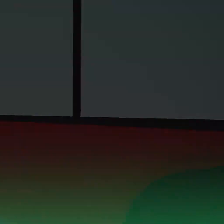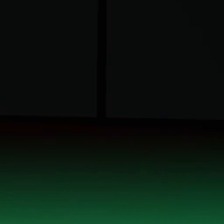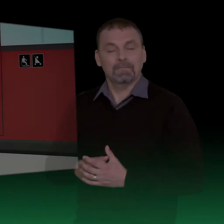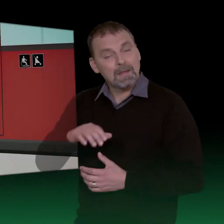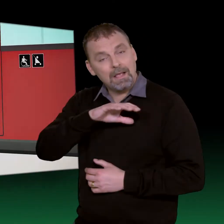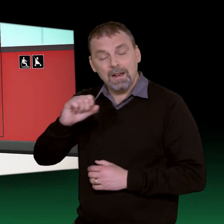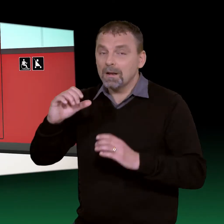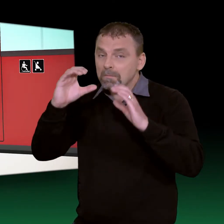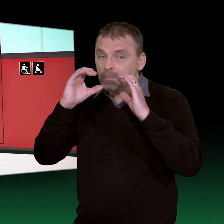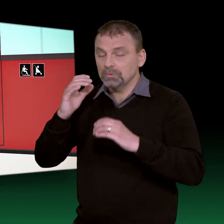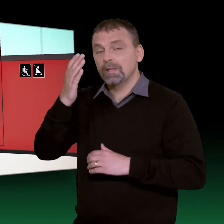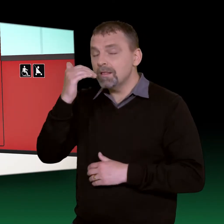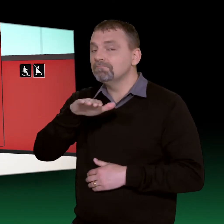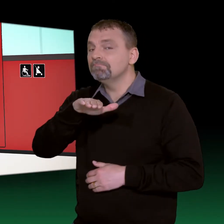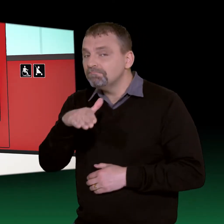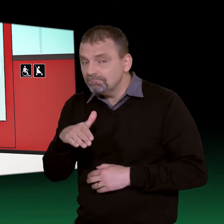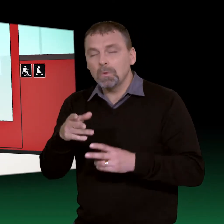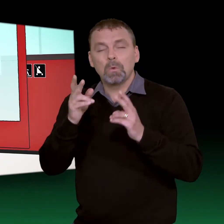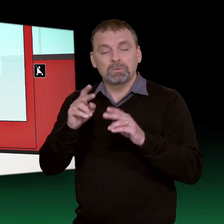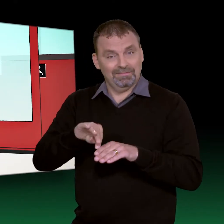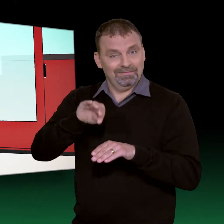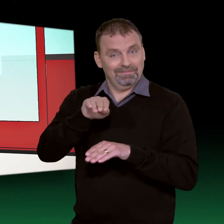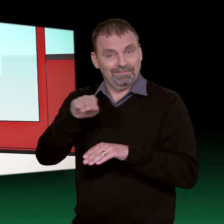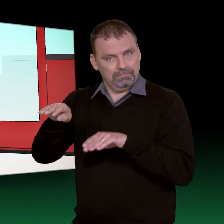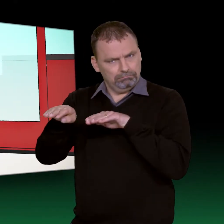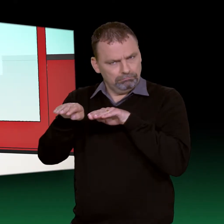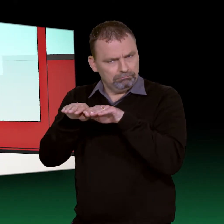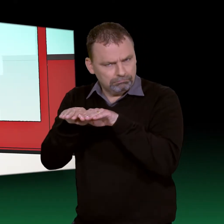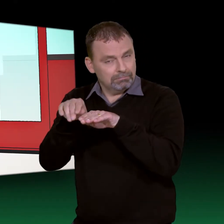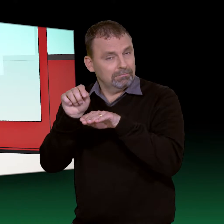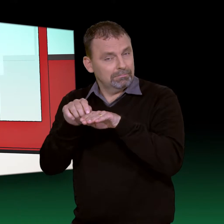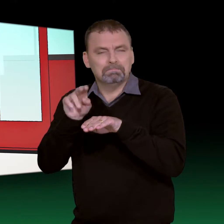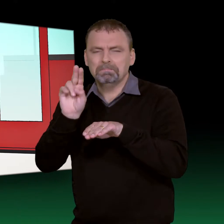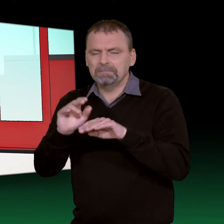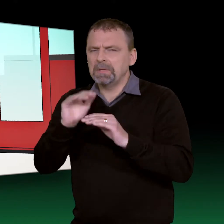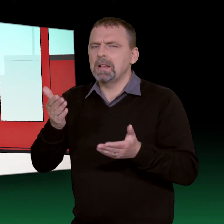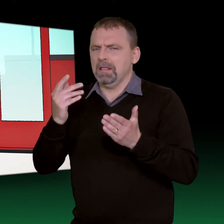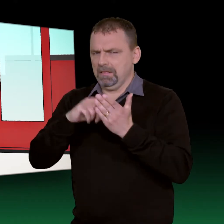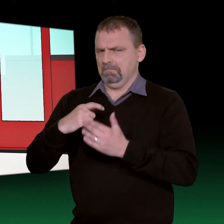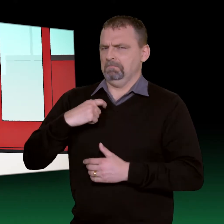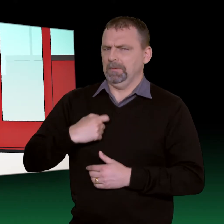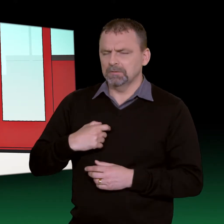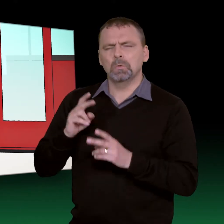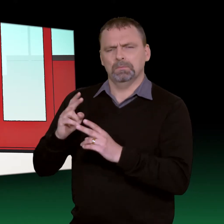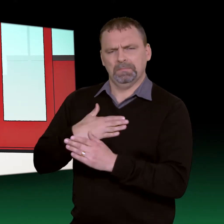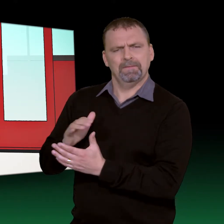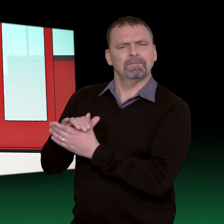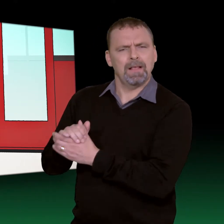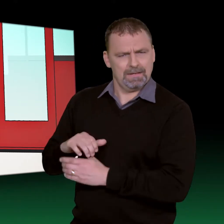Bussarna kan ju niga idag och stannar nära trottoarkanten. Då blir det lättare att kliva på med rollatorn. Och när min